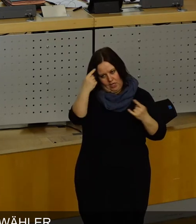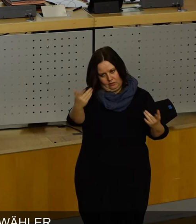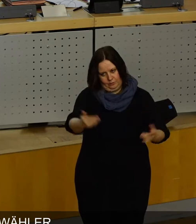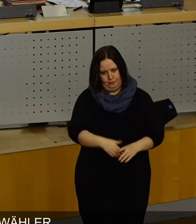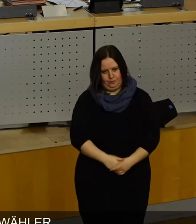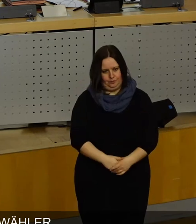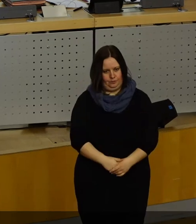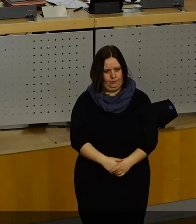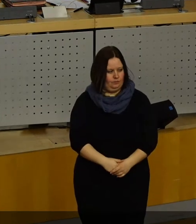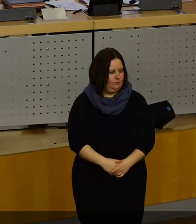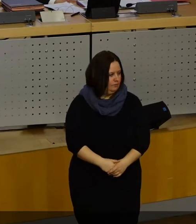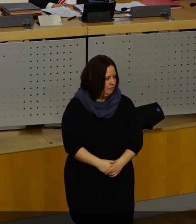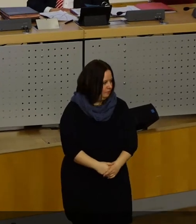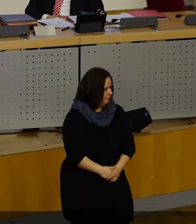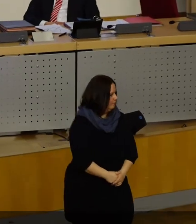Danke.